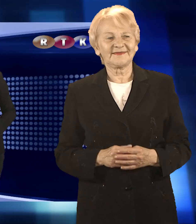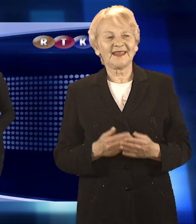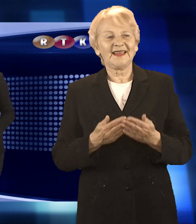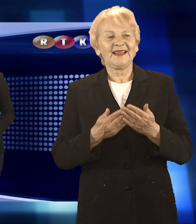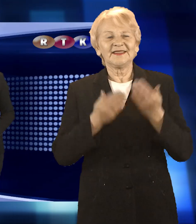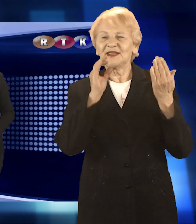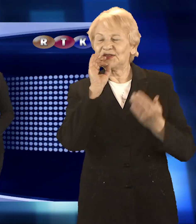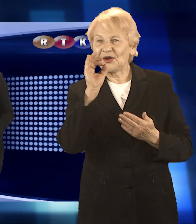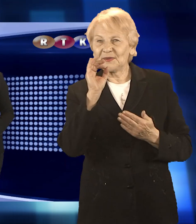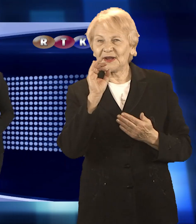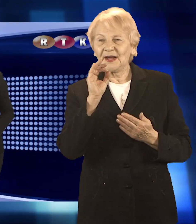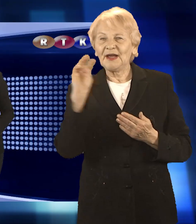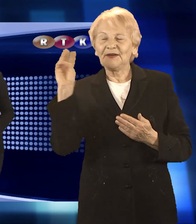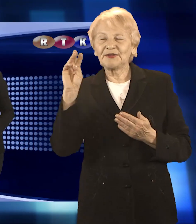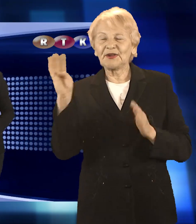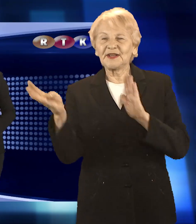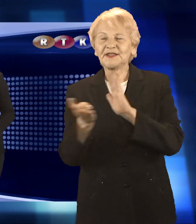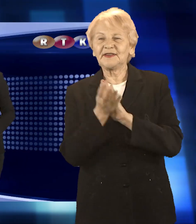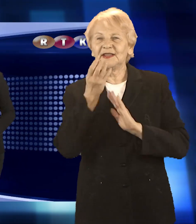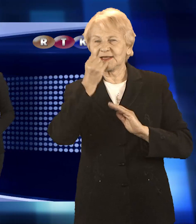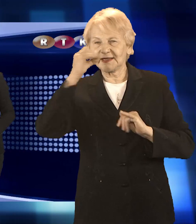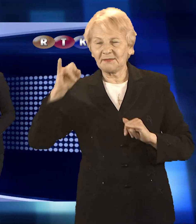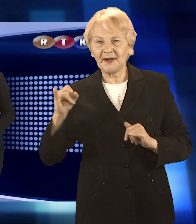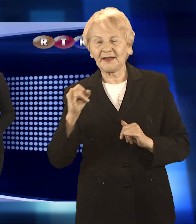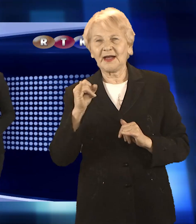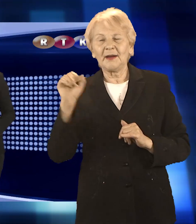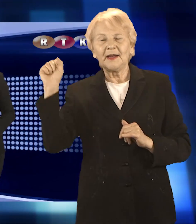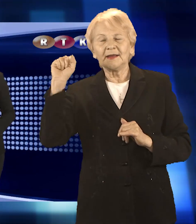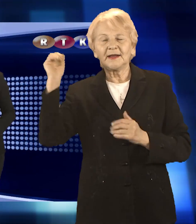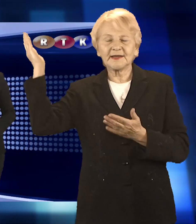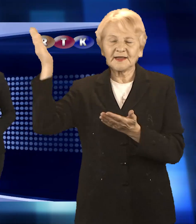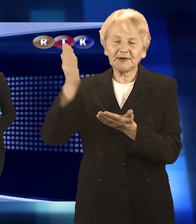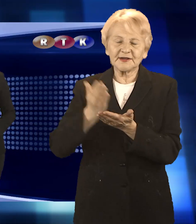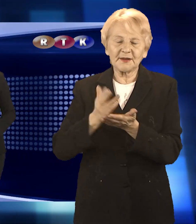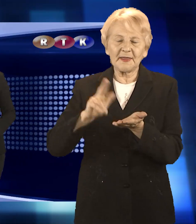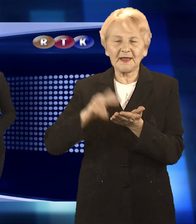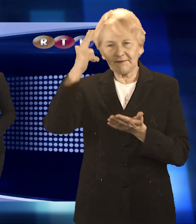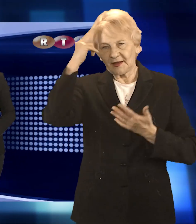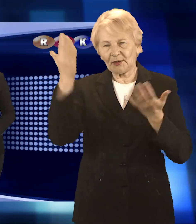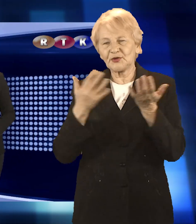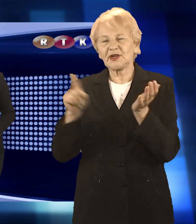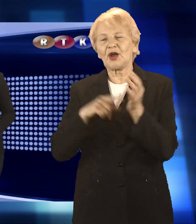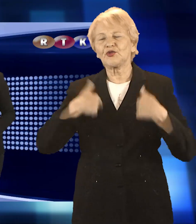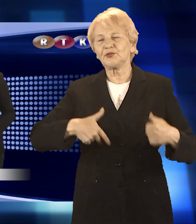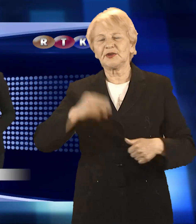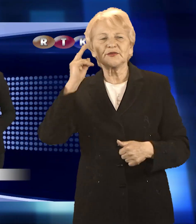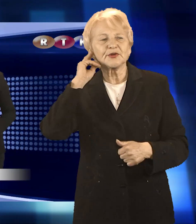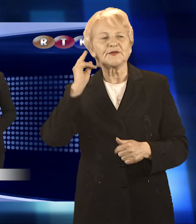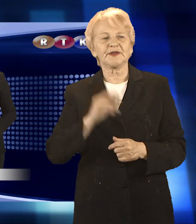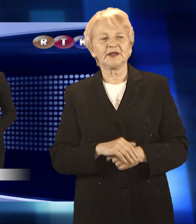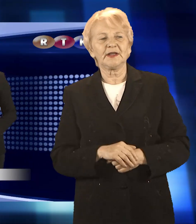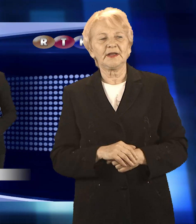Dzień dobry, dziś wtorek, 19 maja. Joanna Indraszczyk-Kałówak zapraszam na wiadomości dla niesłyszących.